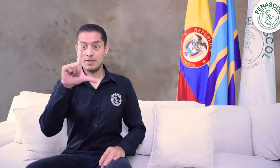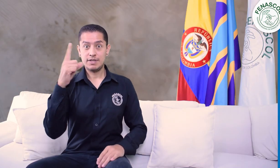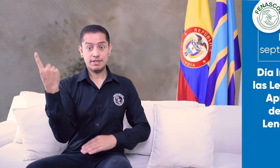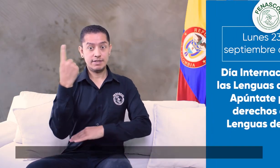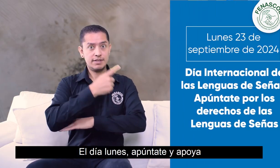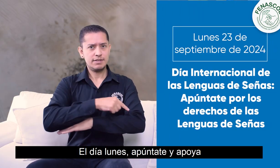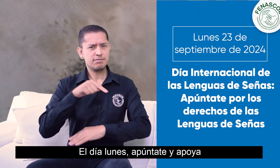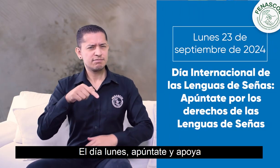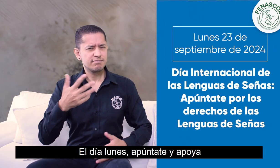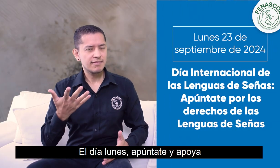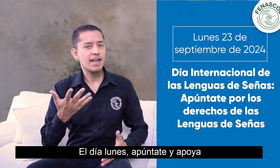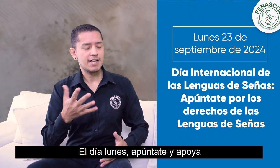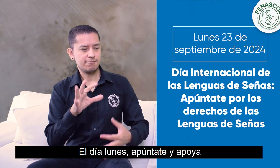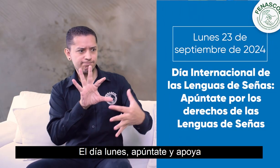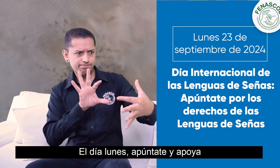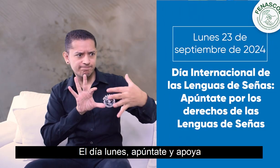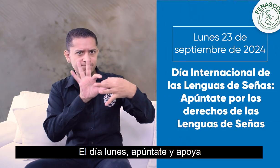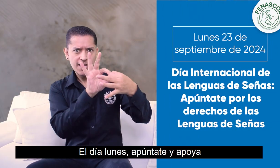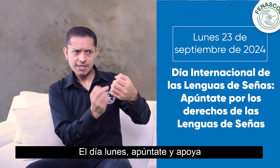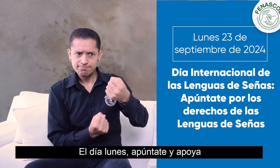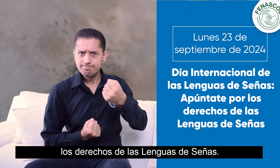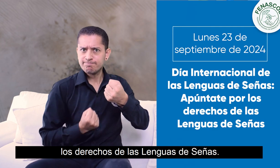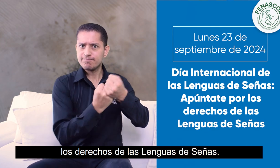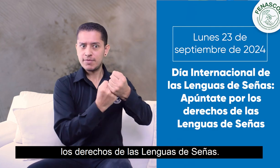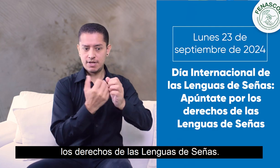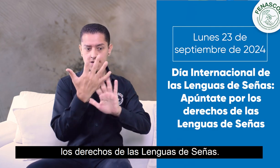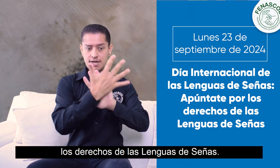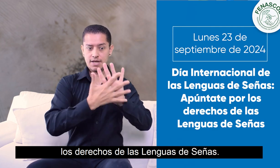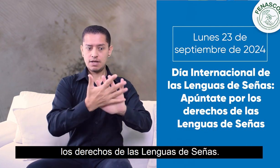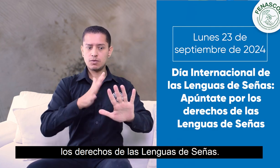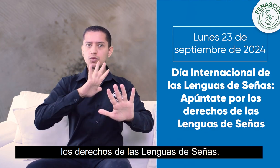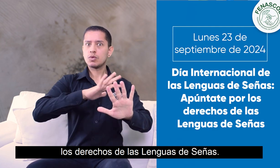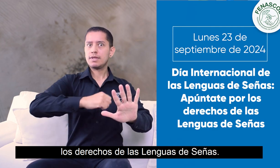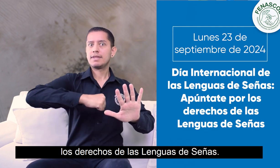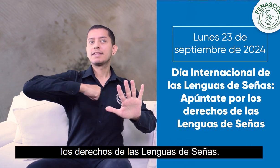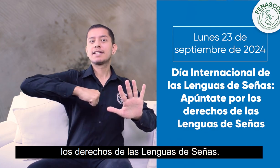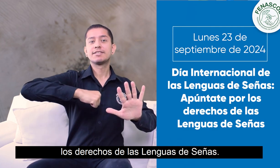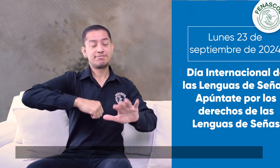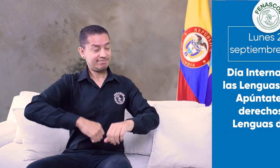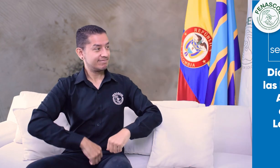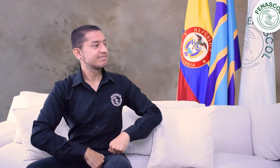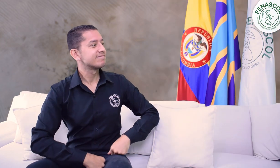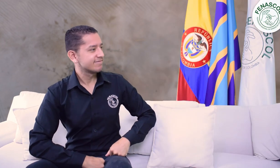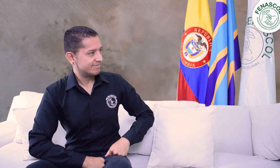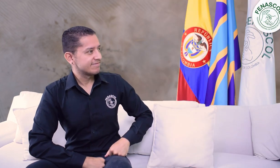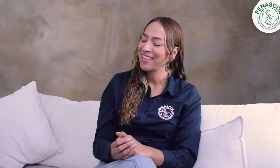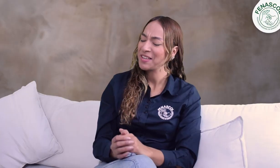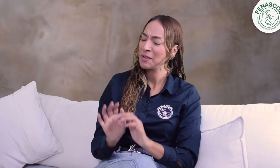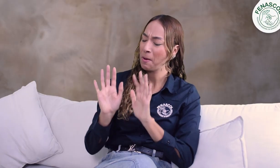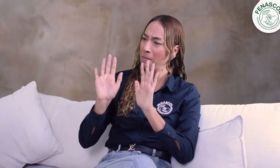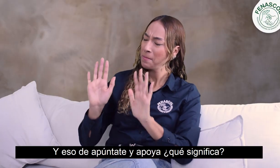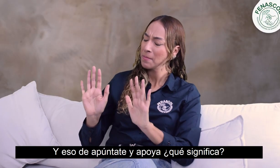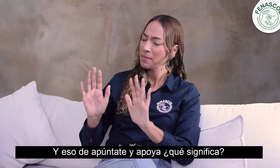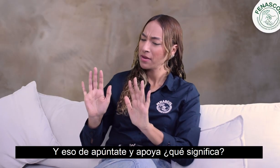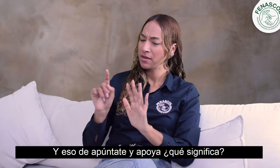El día lunes, Apúntate y Apoya los Derechos de las Lenguas de Señas. Y eso de